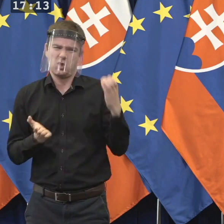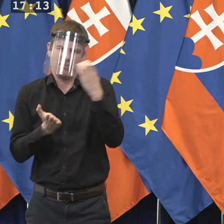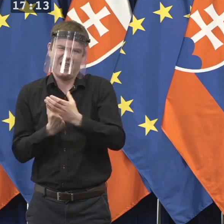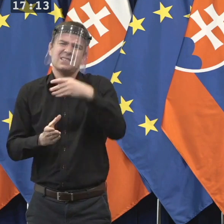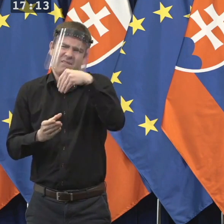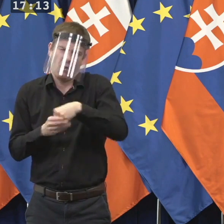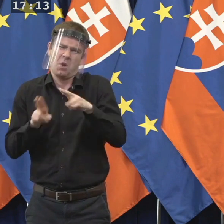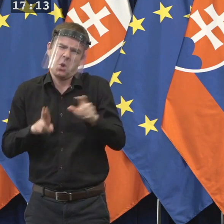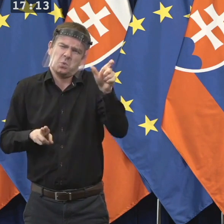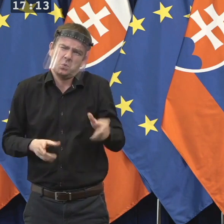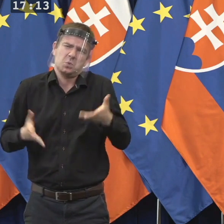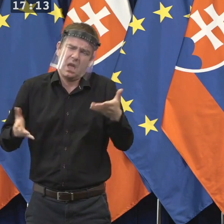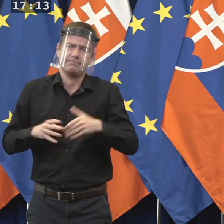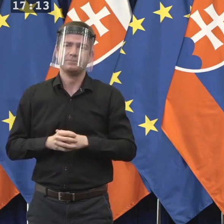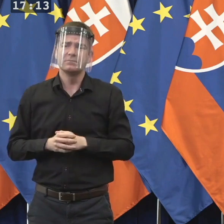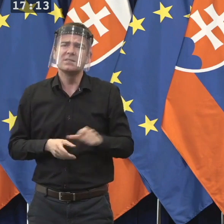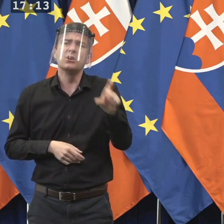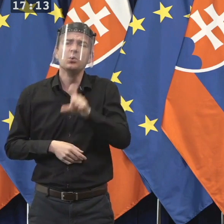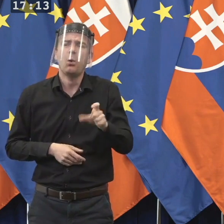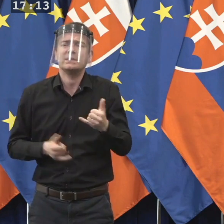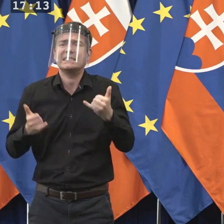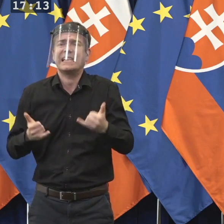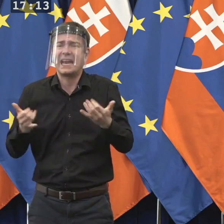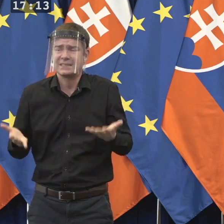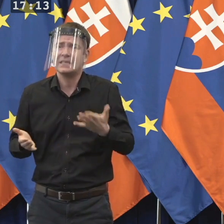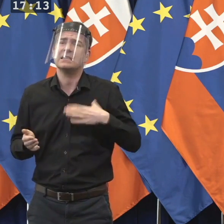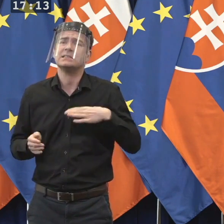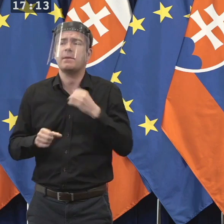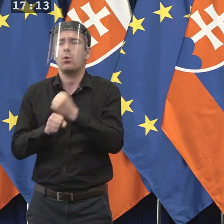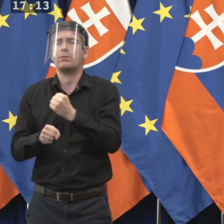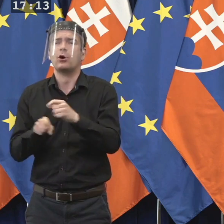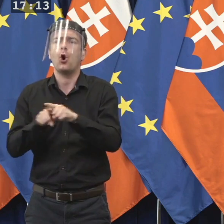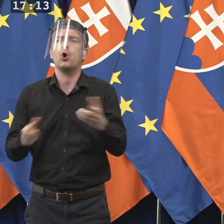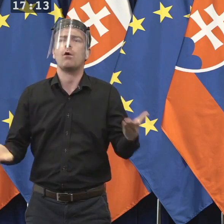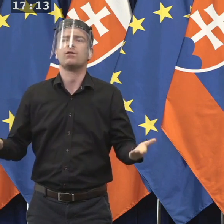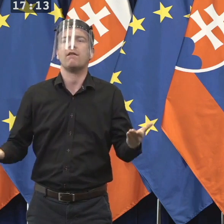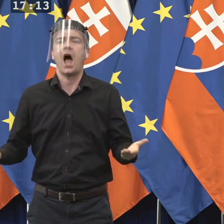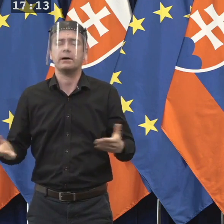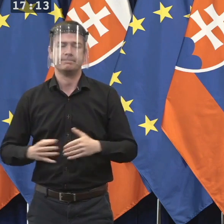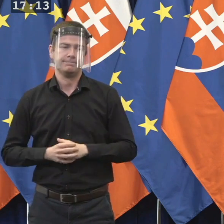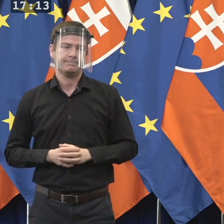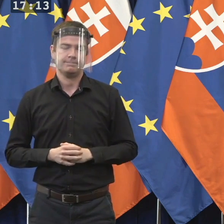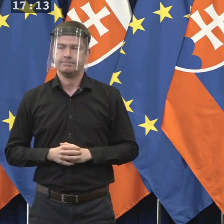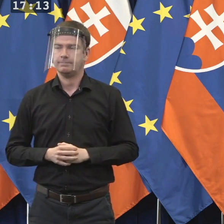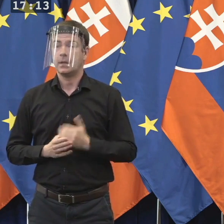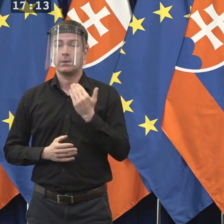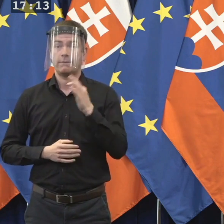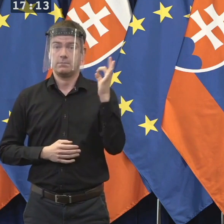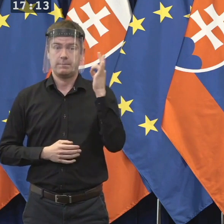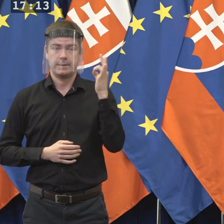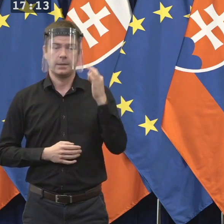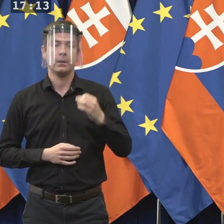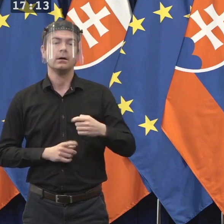súdcu do súdnej rady práve kvôli tomu alebo tým dôvodom, ktoré som pred chvíľkou komunikoval. Ďakujeme. Tátry.